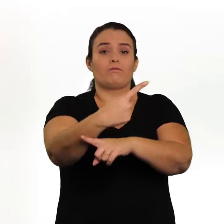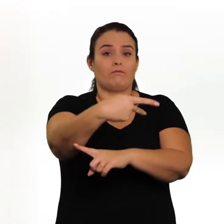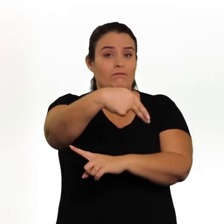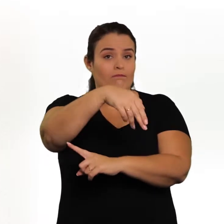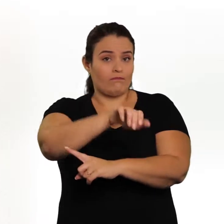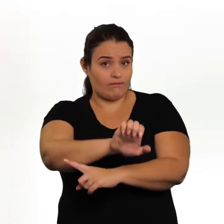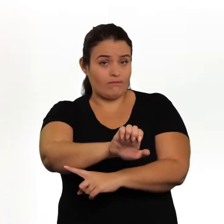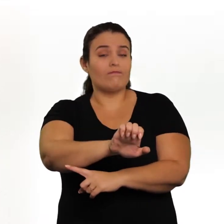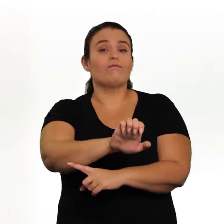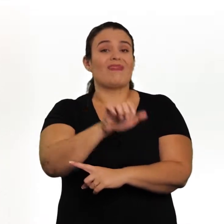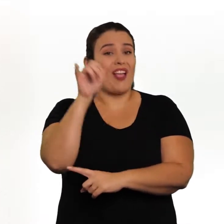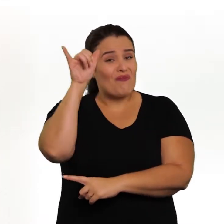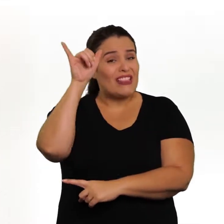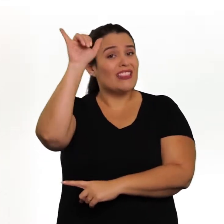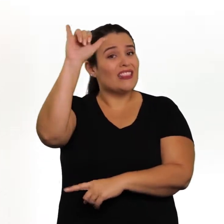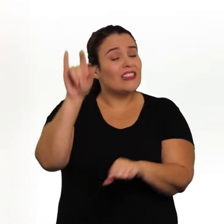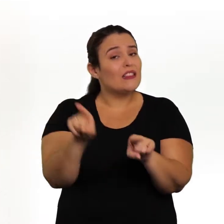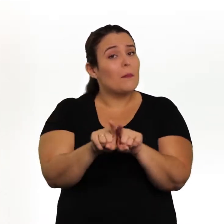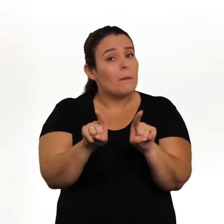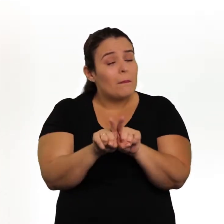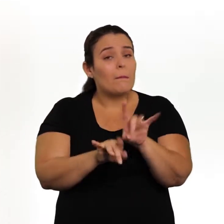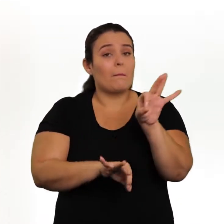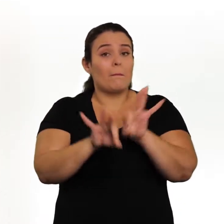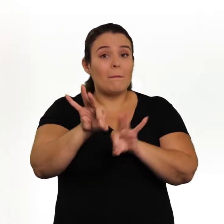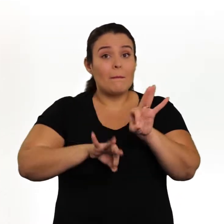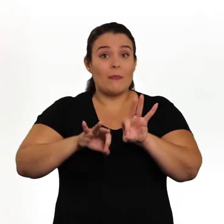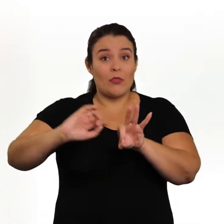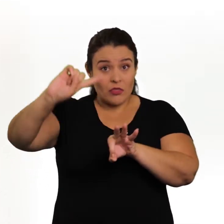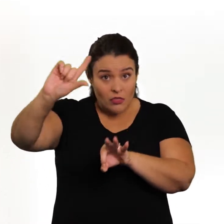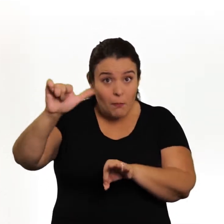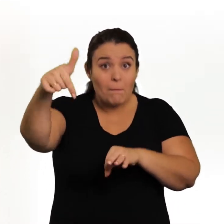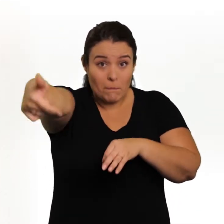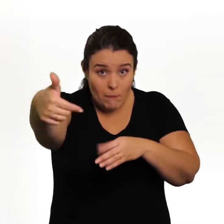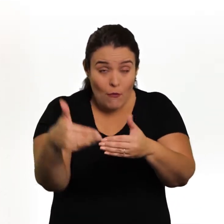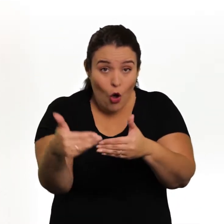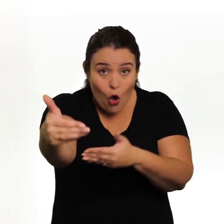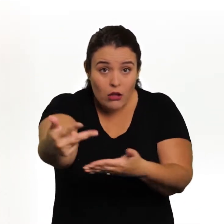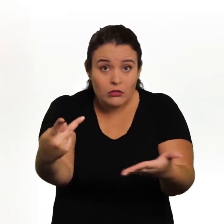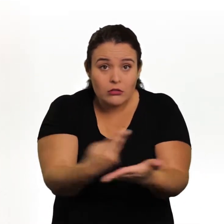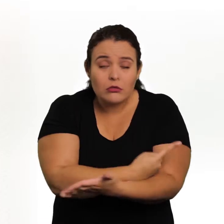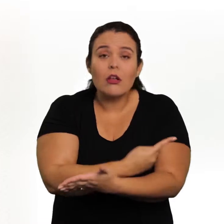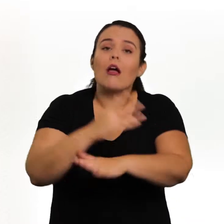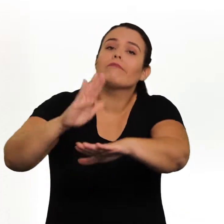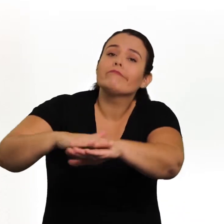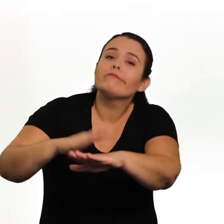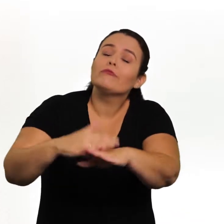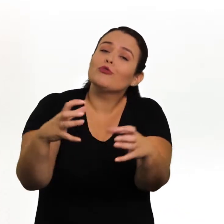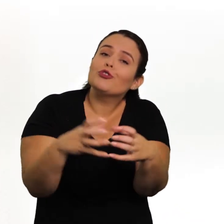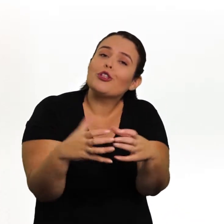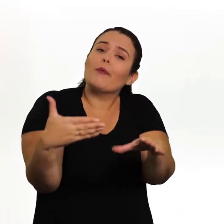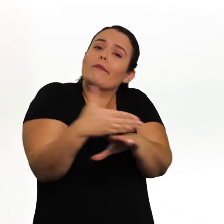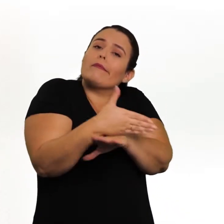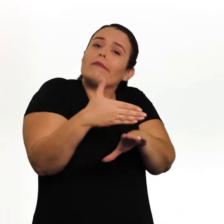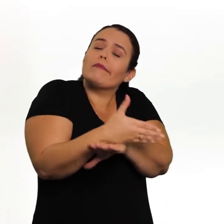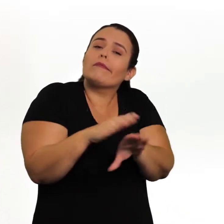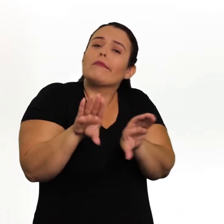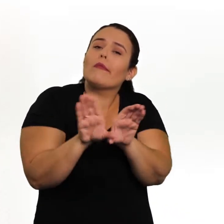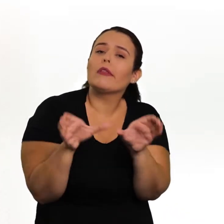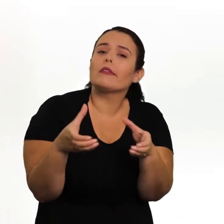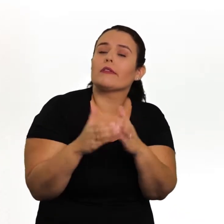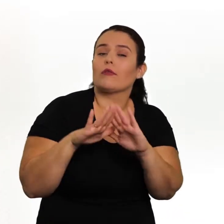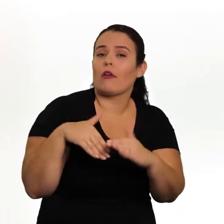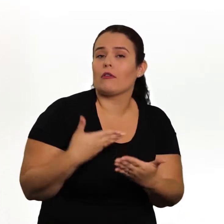avaliação do Plano Nacional de Educação, evitando ainda que os planos vindouros sejam construídos de forma participativa pela